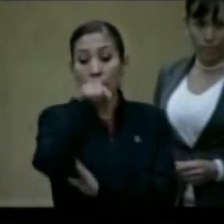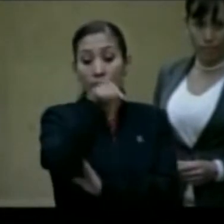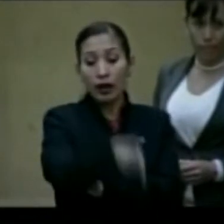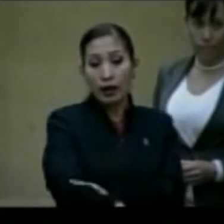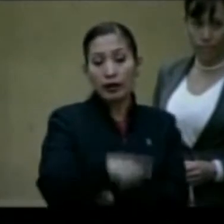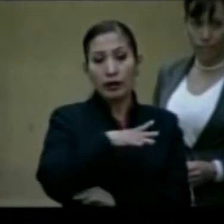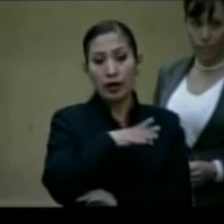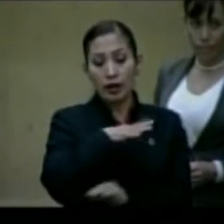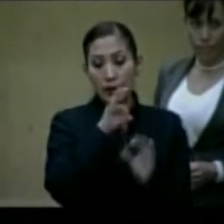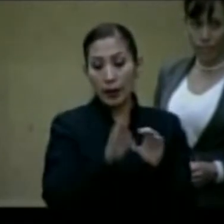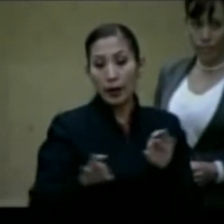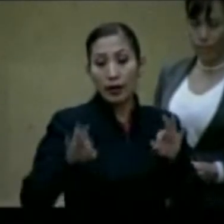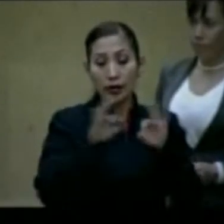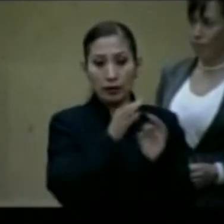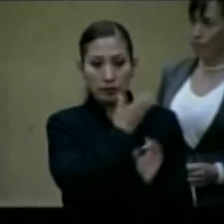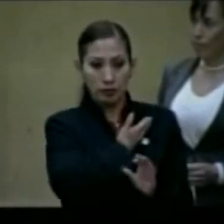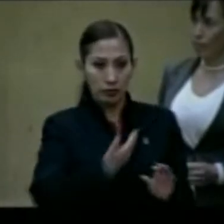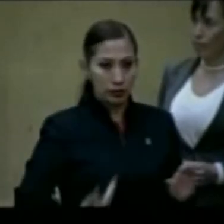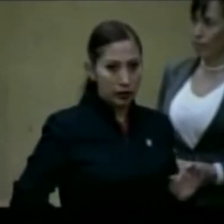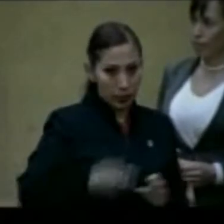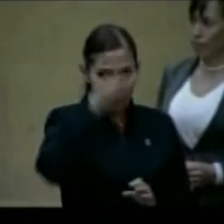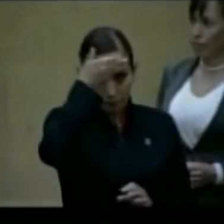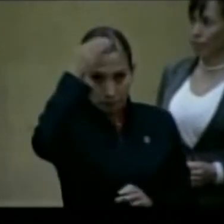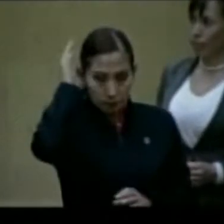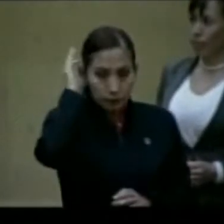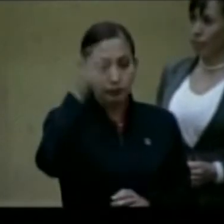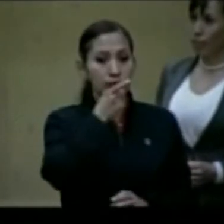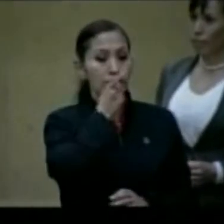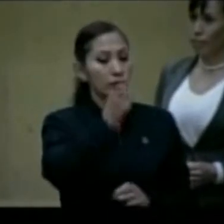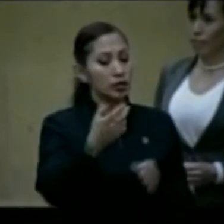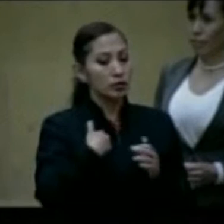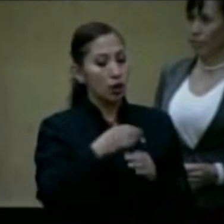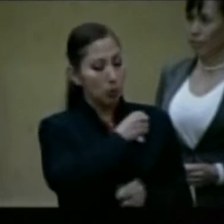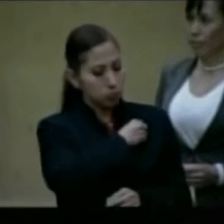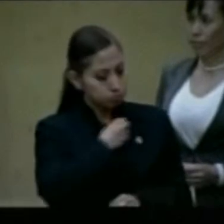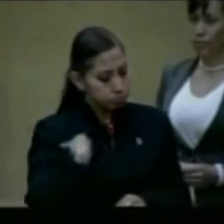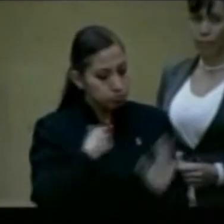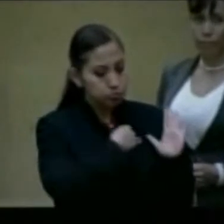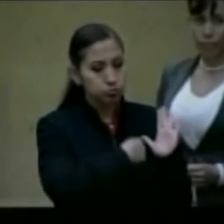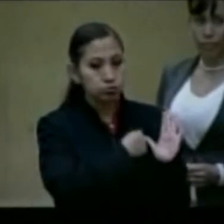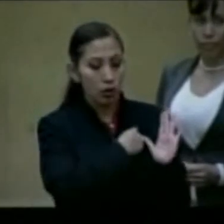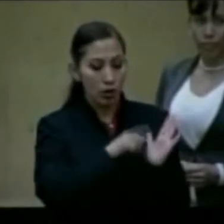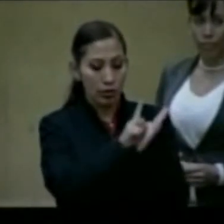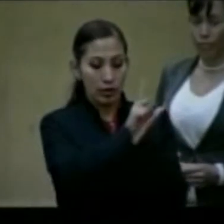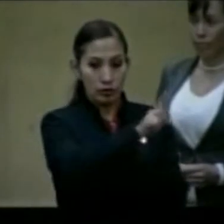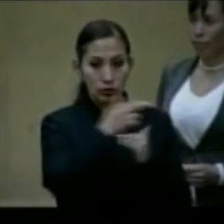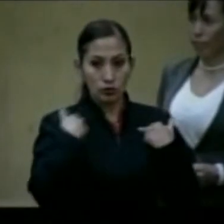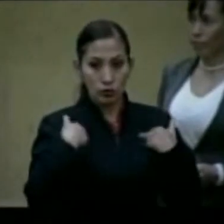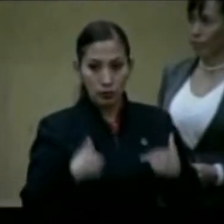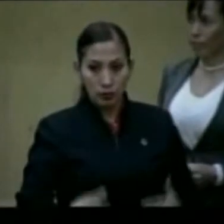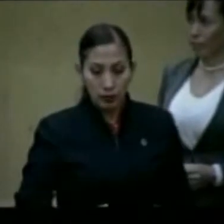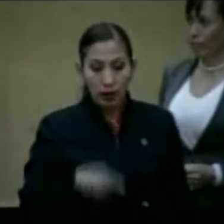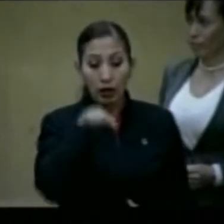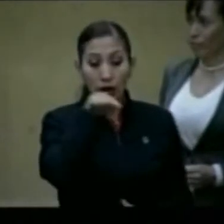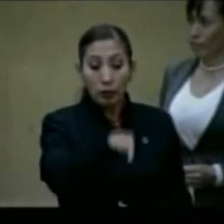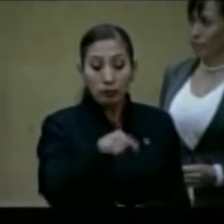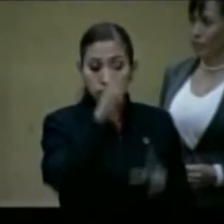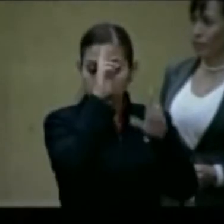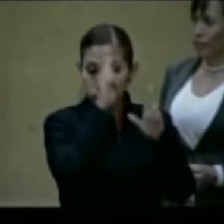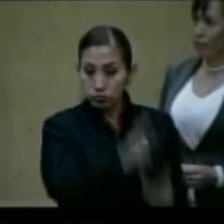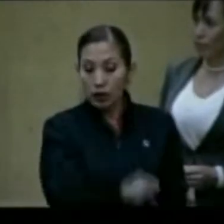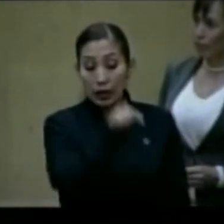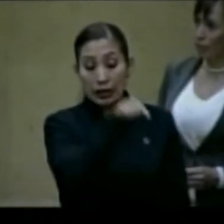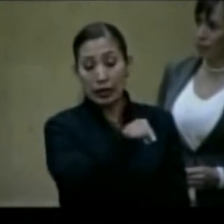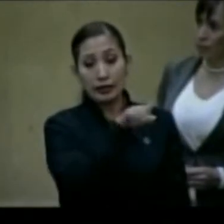el presidente de la República, Enrique Peña Nieto, refrendó su compromiso con los derechos humanos, los cuales, dijo,